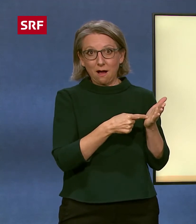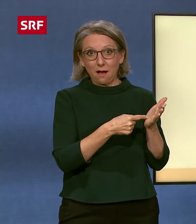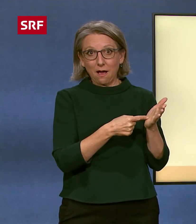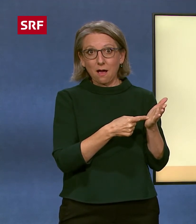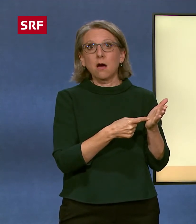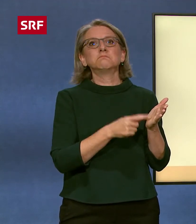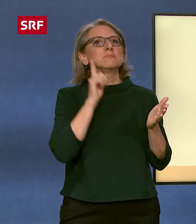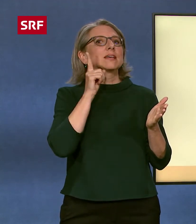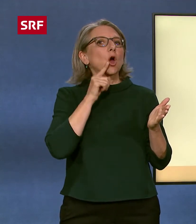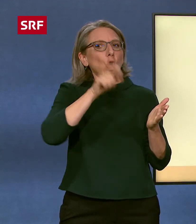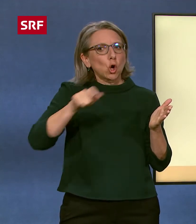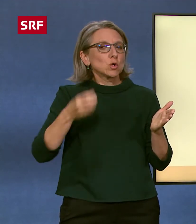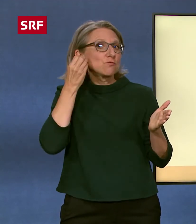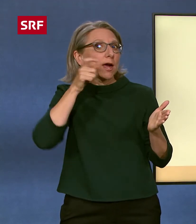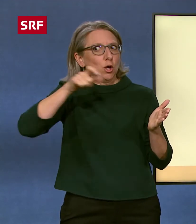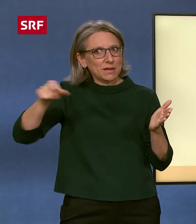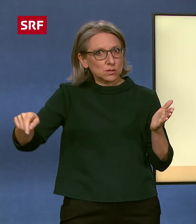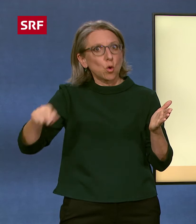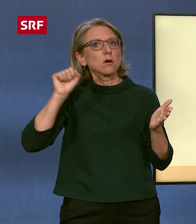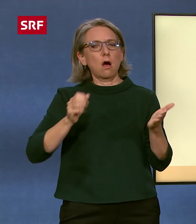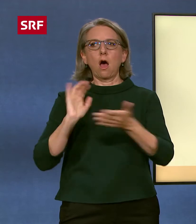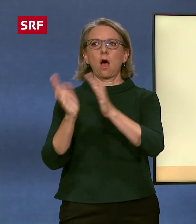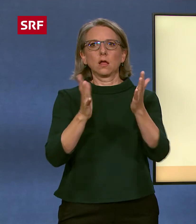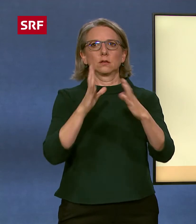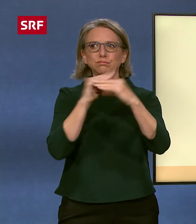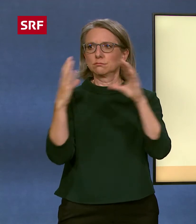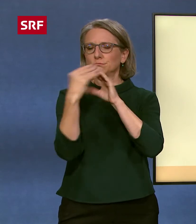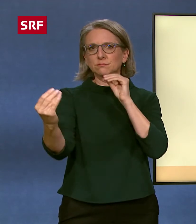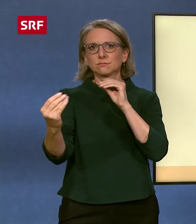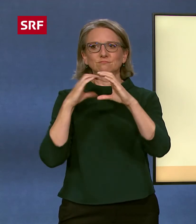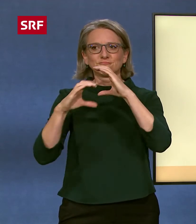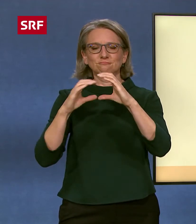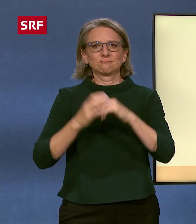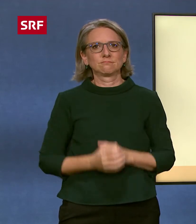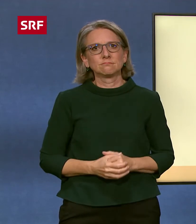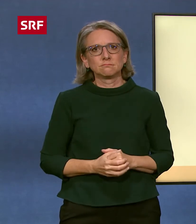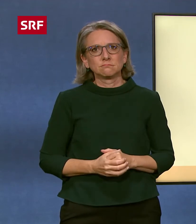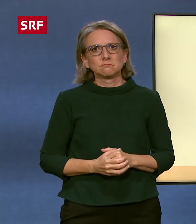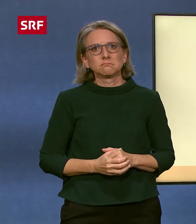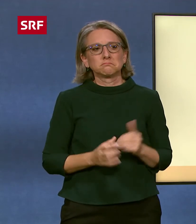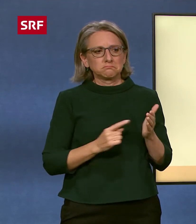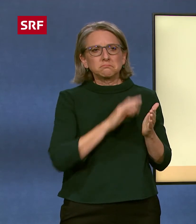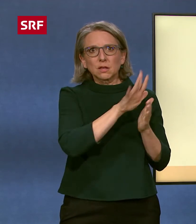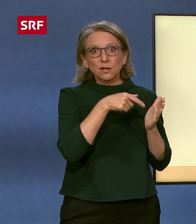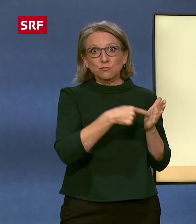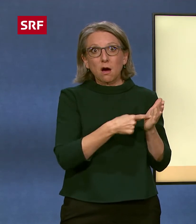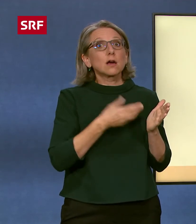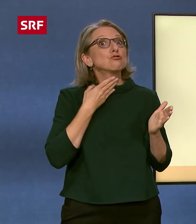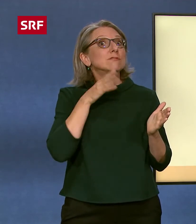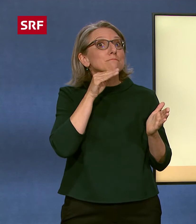gehörlose oder schwerhörige Menschen verständigen können. In der Gebärdensprache wird nicht mit der Stimme, sondern mit dem Körper